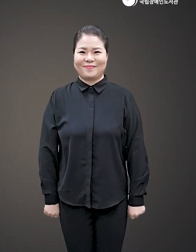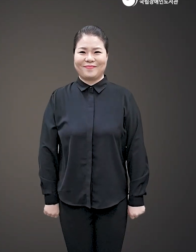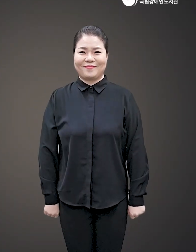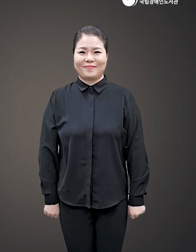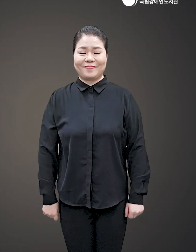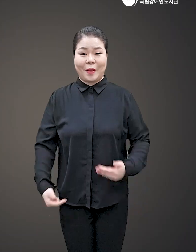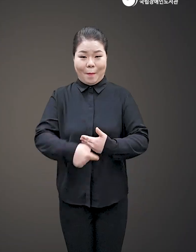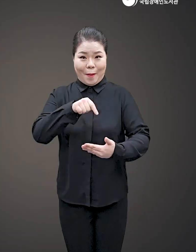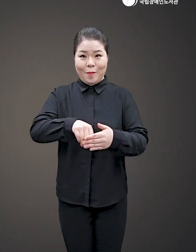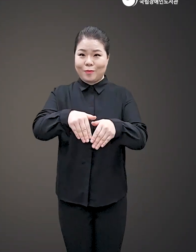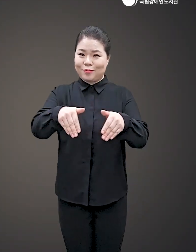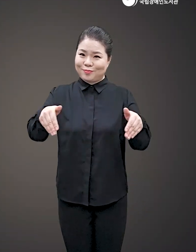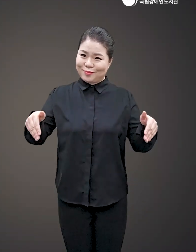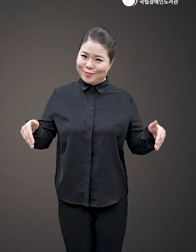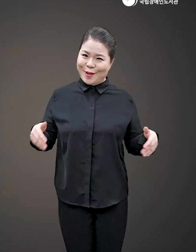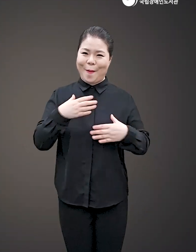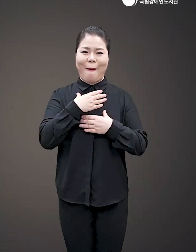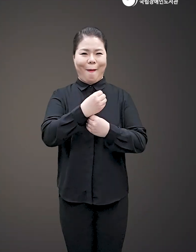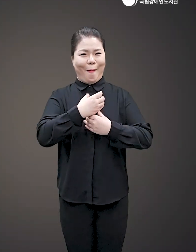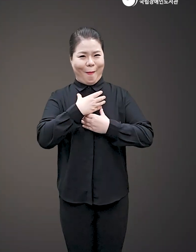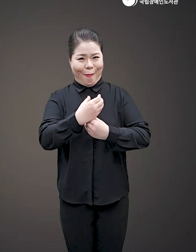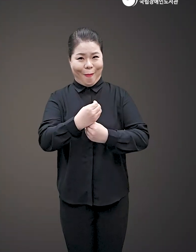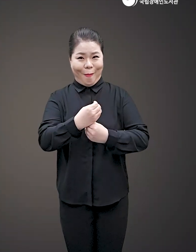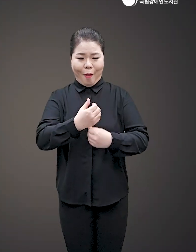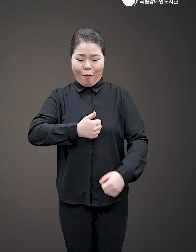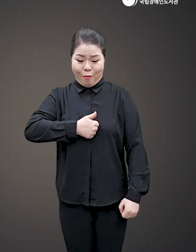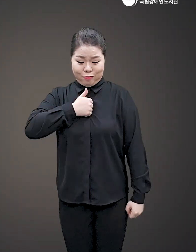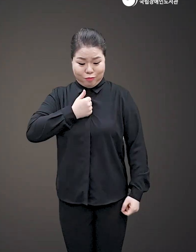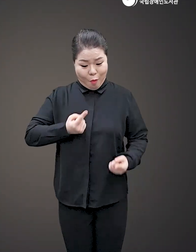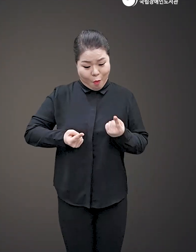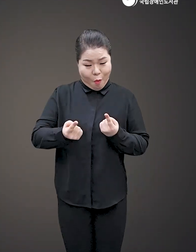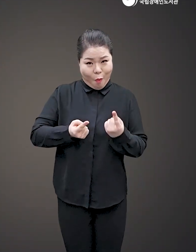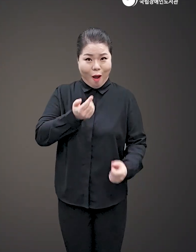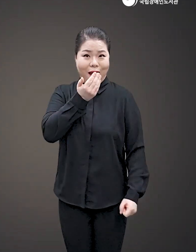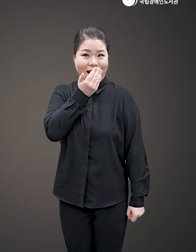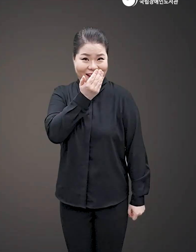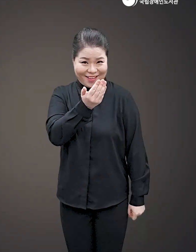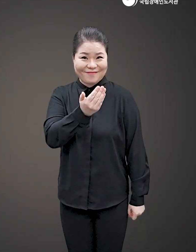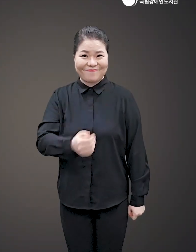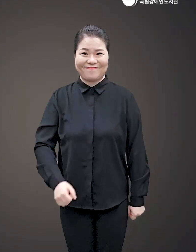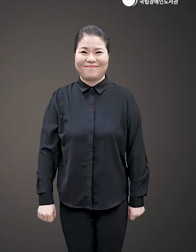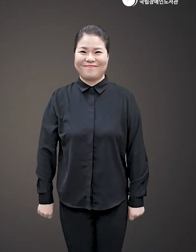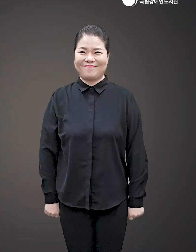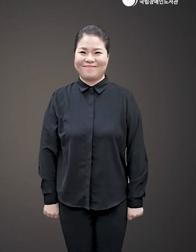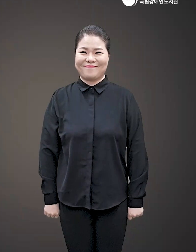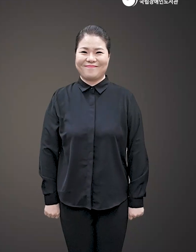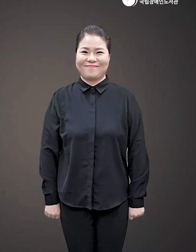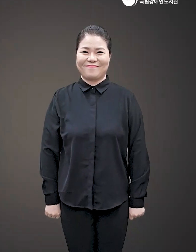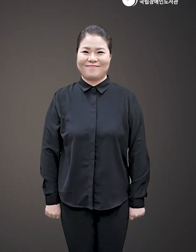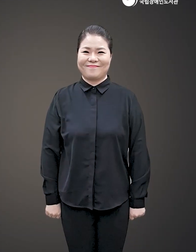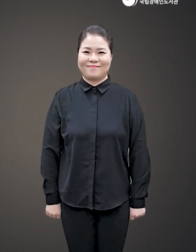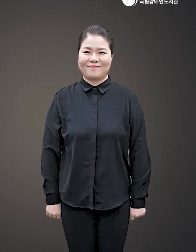튼튼하게 구축한 정서적 방파제 안에서 마음껏 분노의 자유를 누릴 수 있다